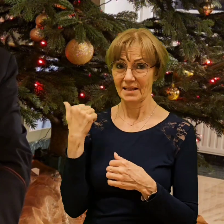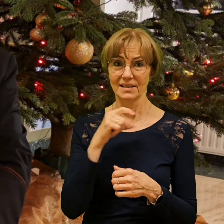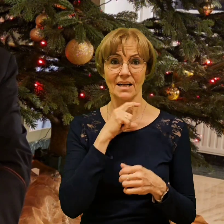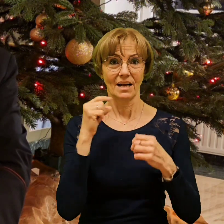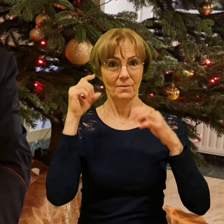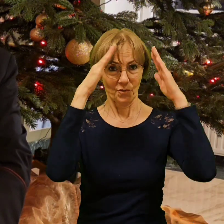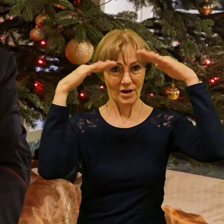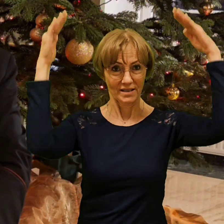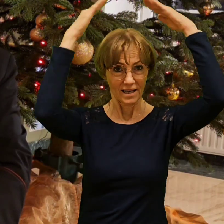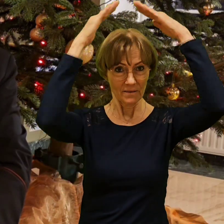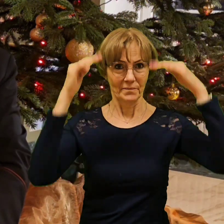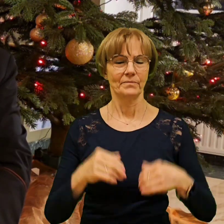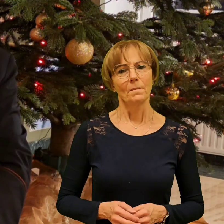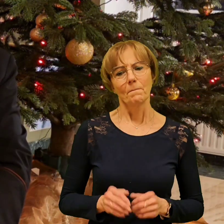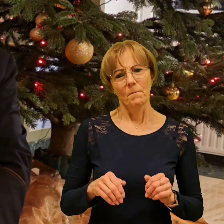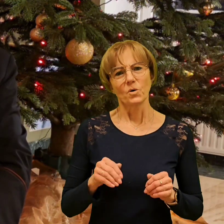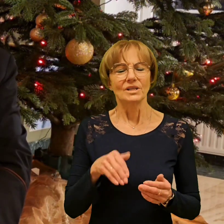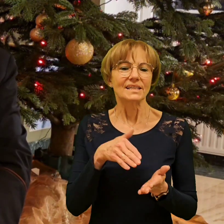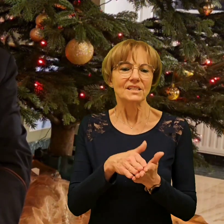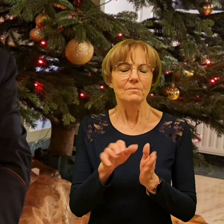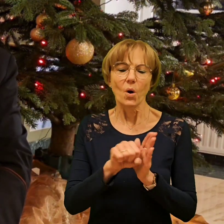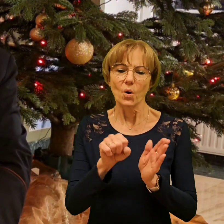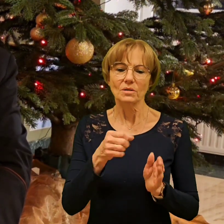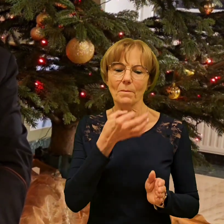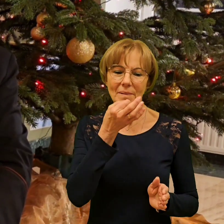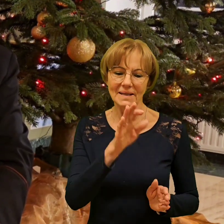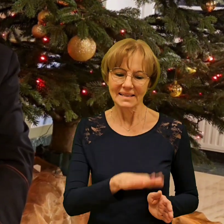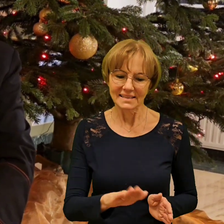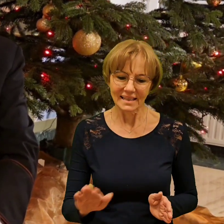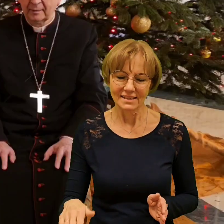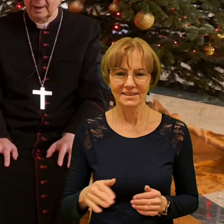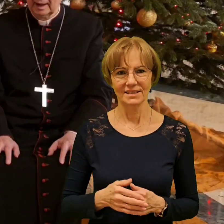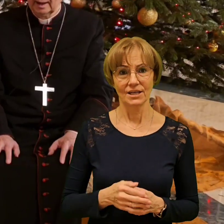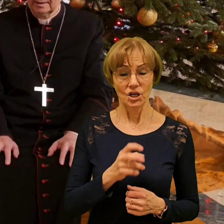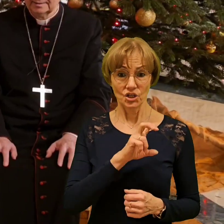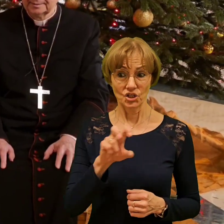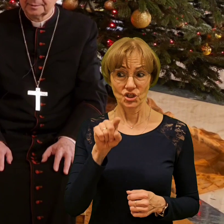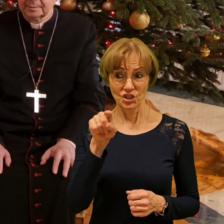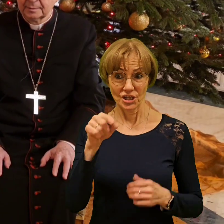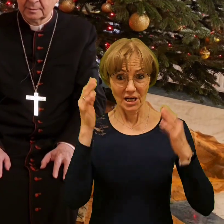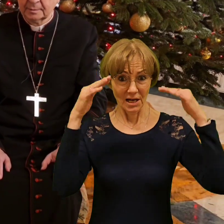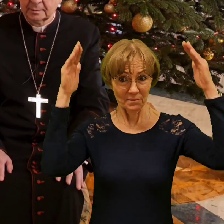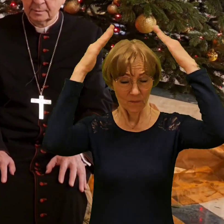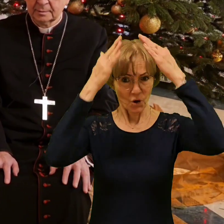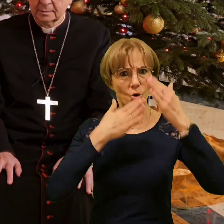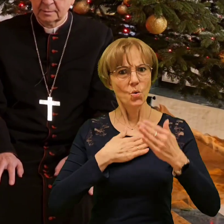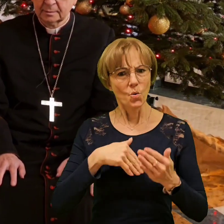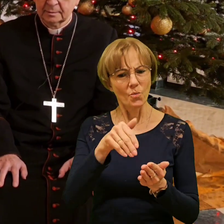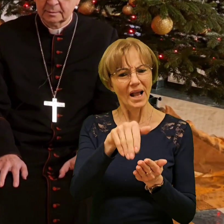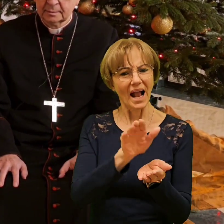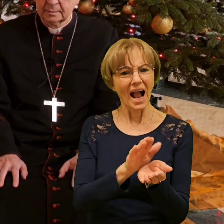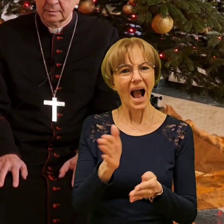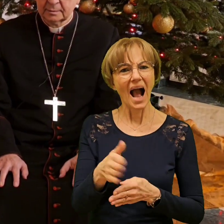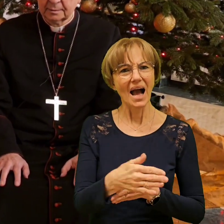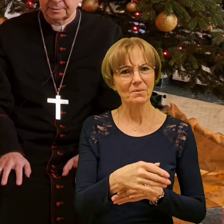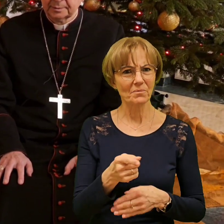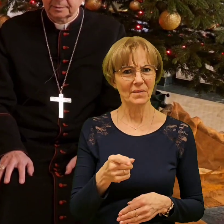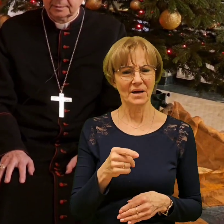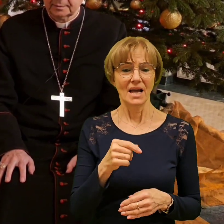To może zacznijmy od pytań Ciercieli. Czy lubi ksiądz arcybiskup karpie i w ogóle jakie potrawy wigilijne